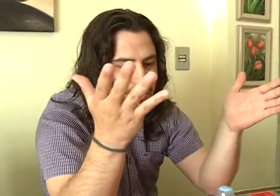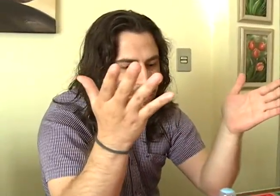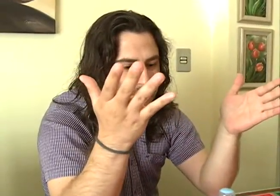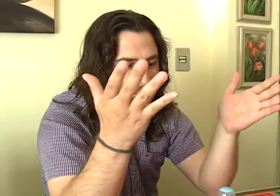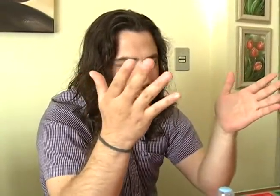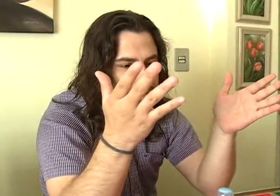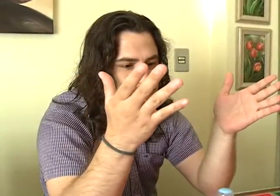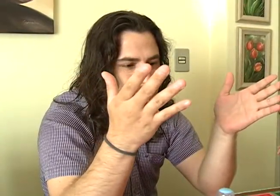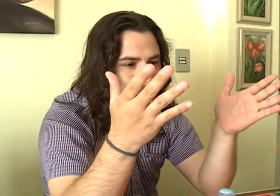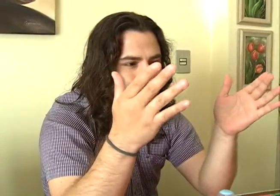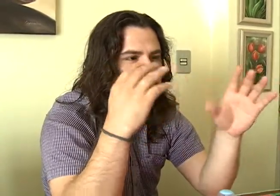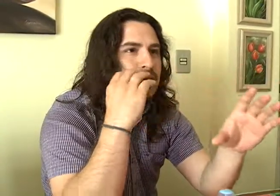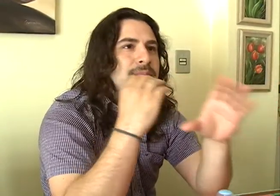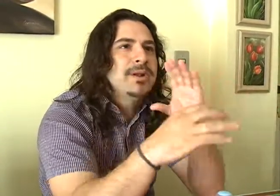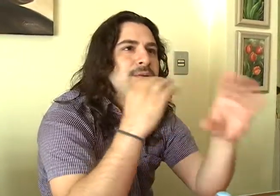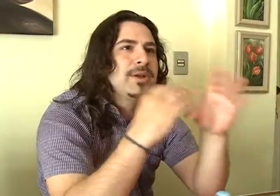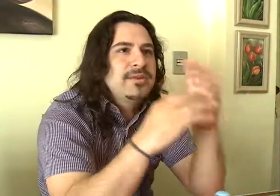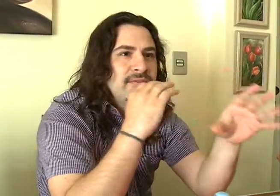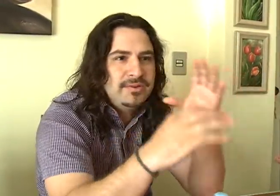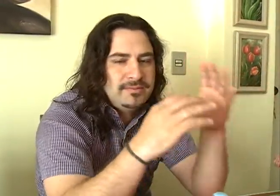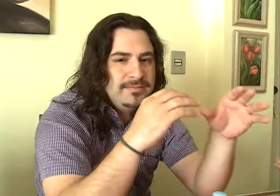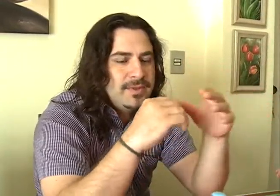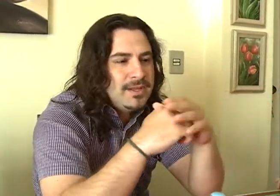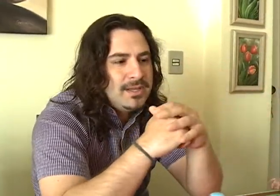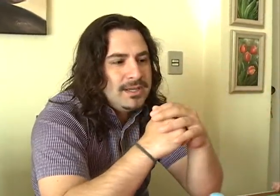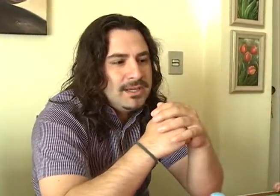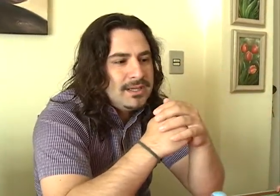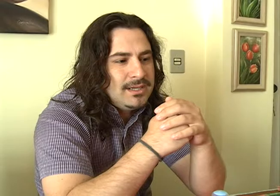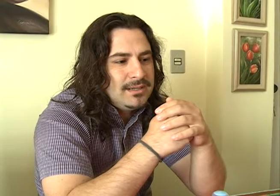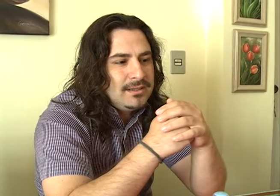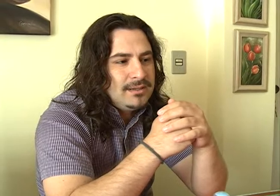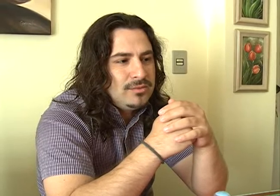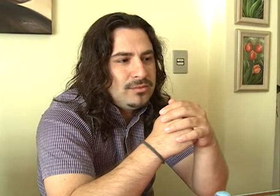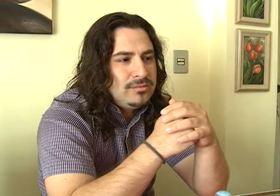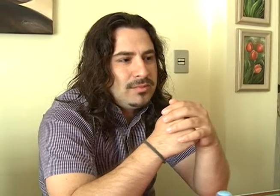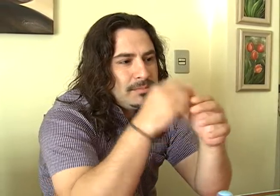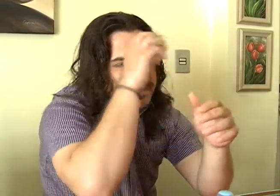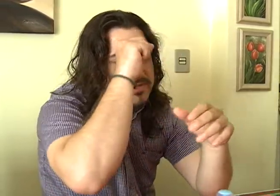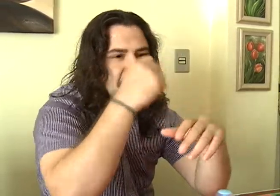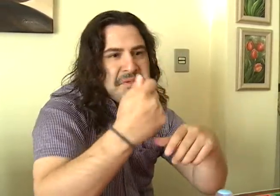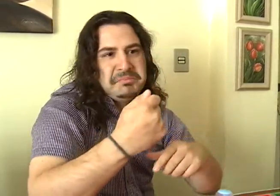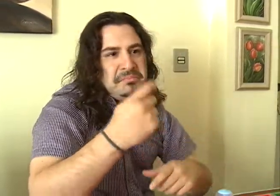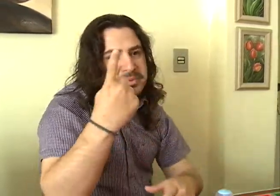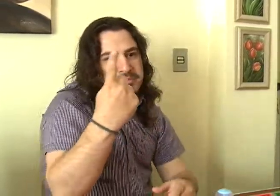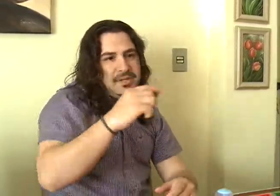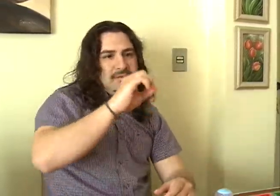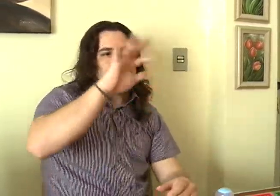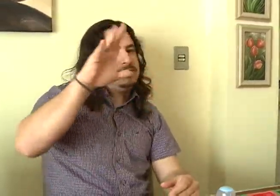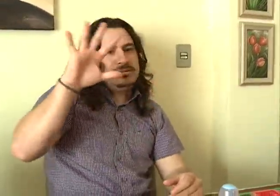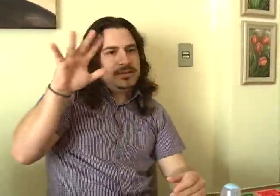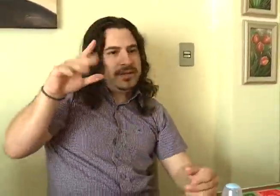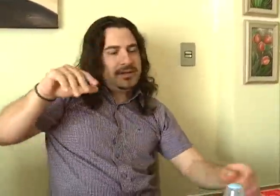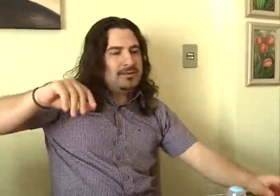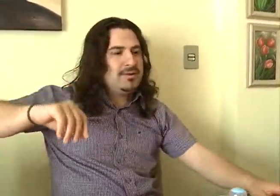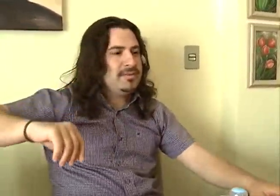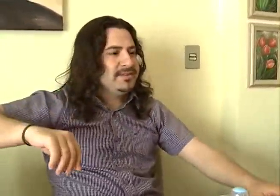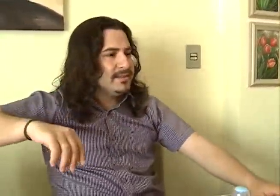pela comunicação. Eu aprendi primeiro, né, o ABC